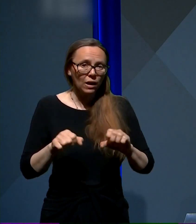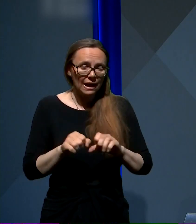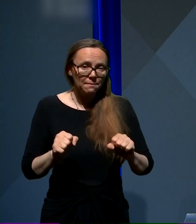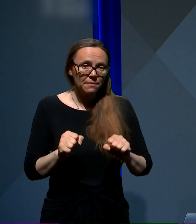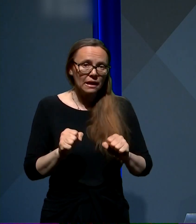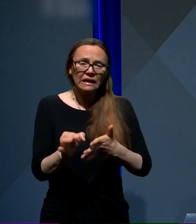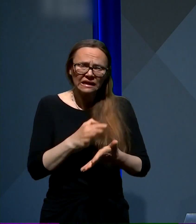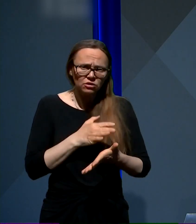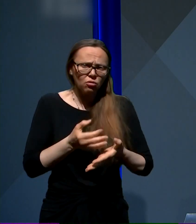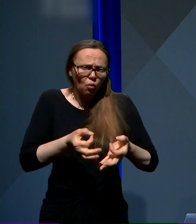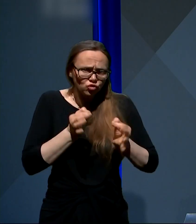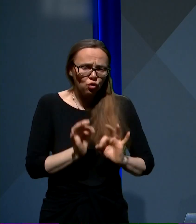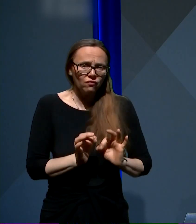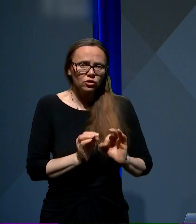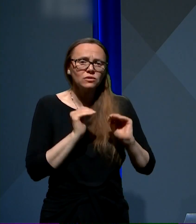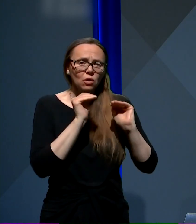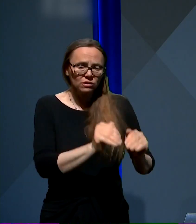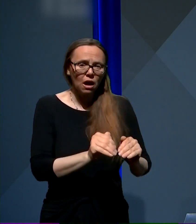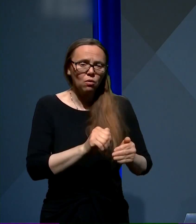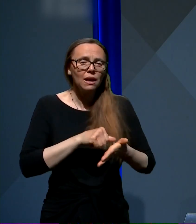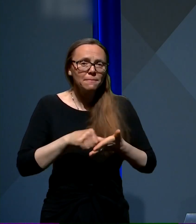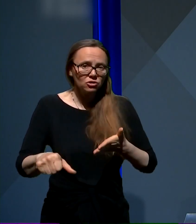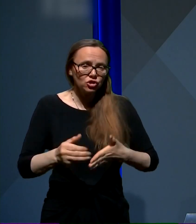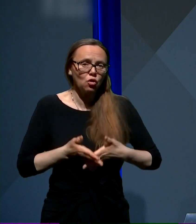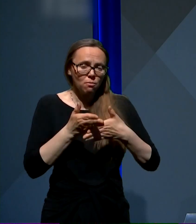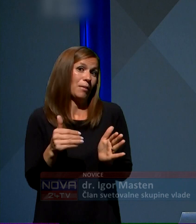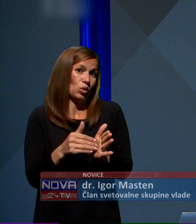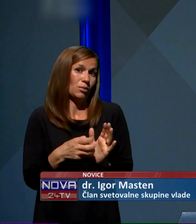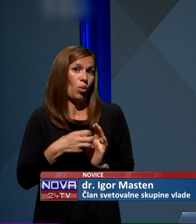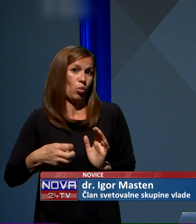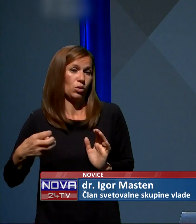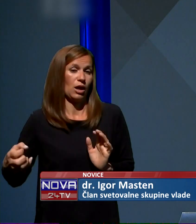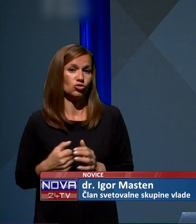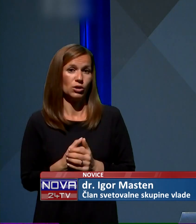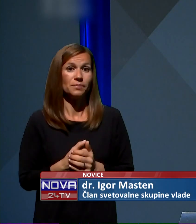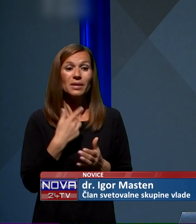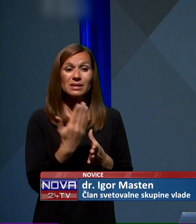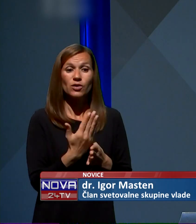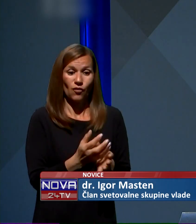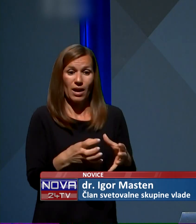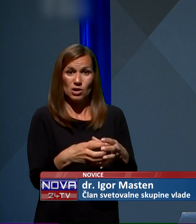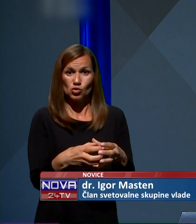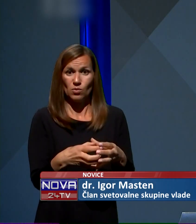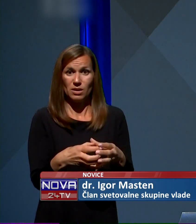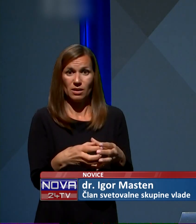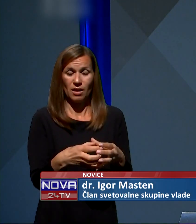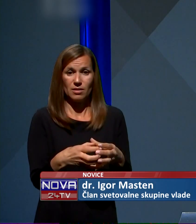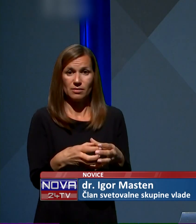zagotavljale likvidnostno pomoč gospodarstvu. Svetovalna skupina je